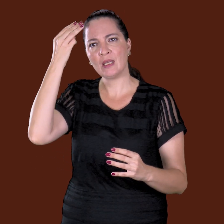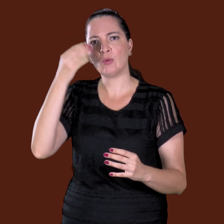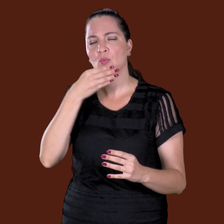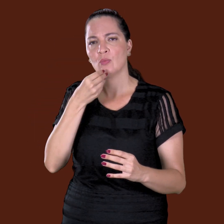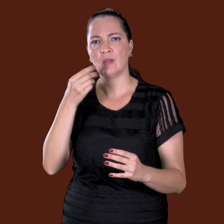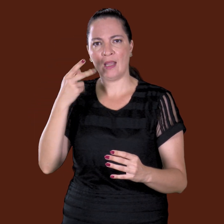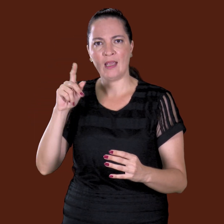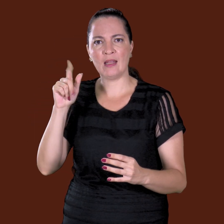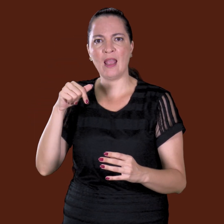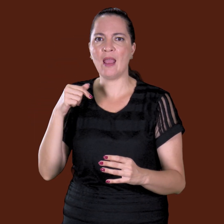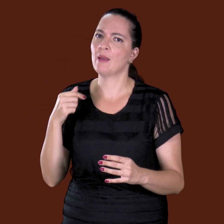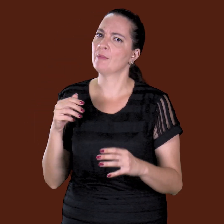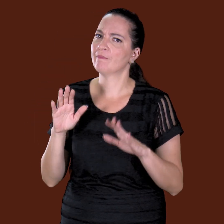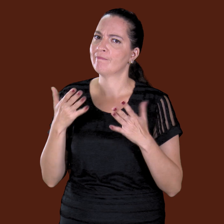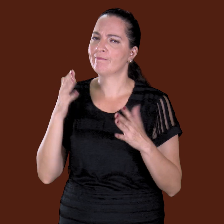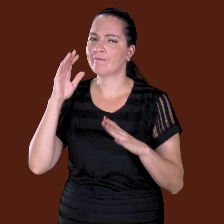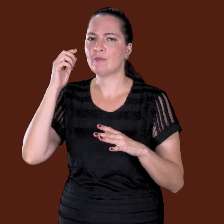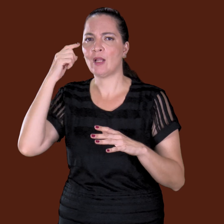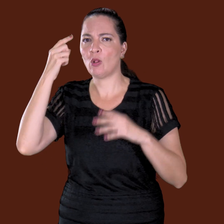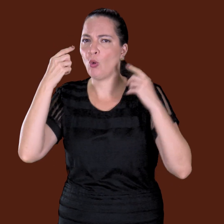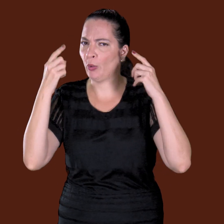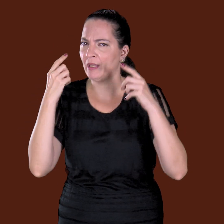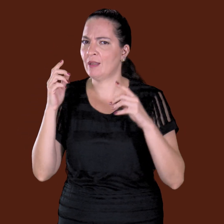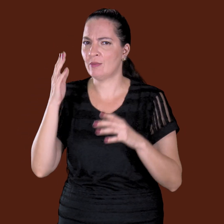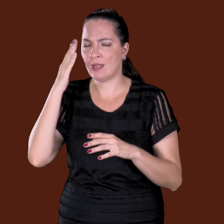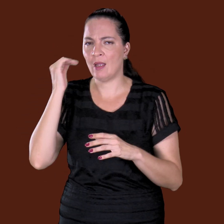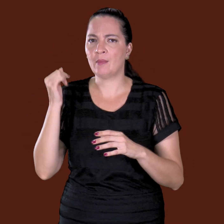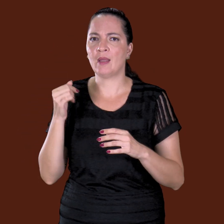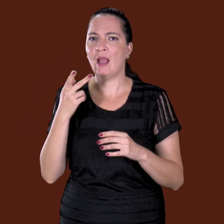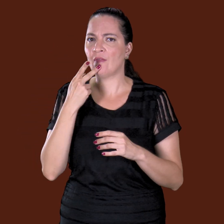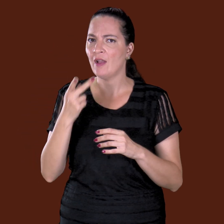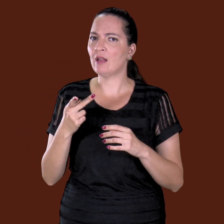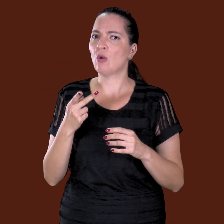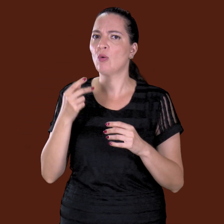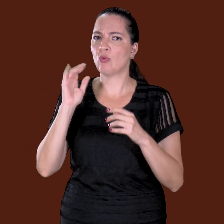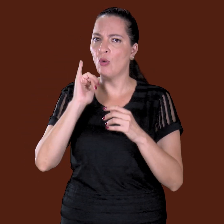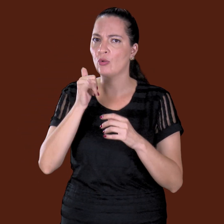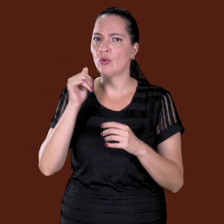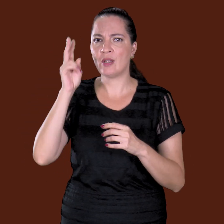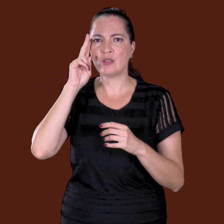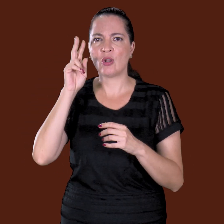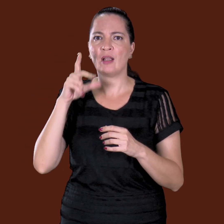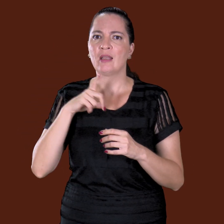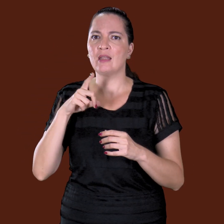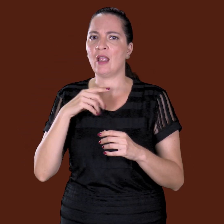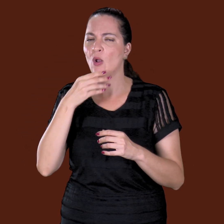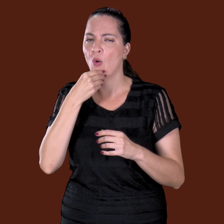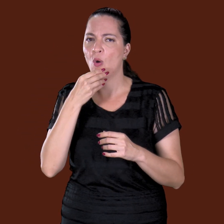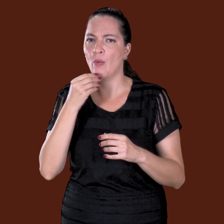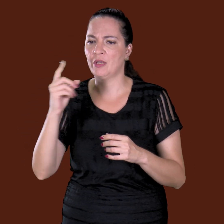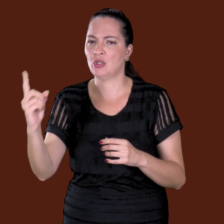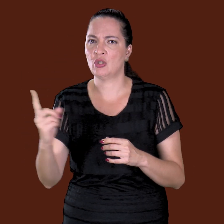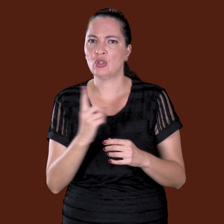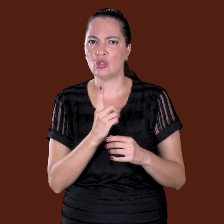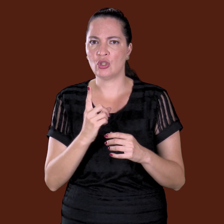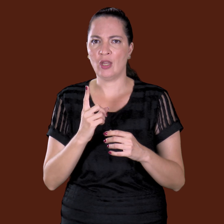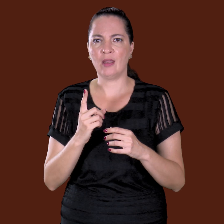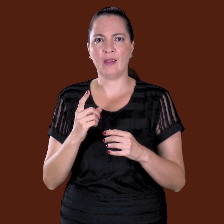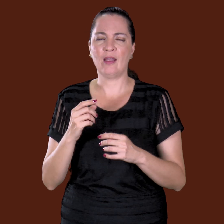aparecendo uns homens ali dentro do chiqueiro, cada vez que vem está levando pouco. Aí ele falou pra mim, eu falei, está levando lá, você está aí vendendo, seu malandro. Eu vou ficar de olho